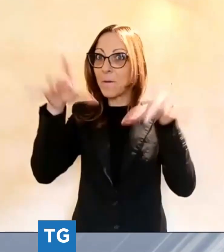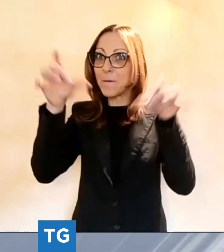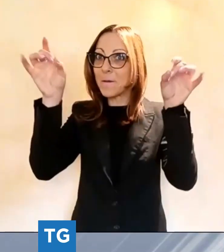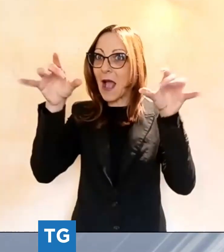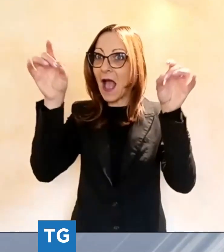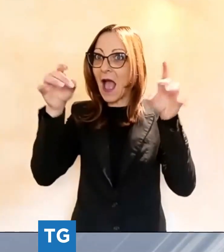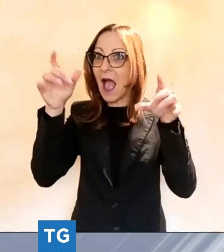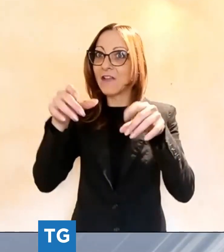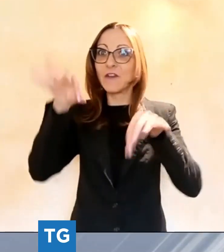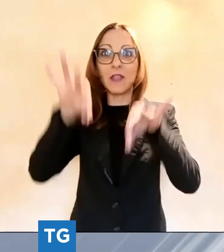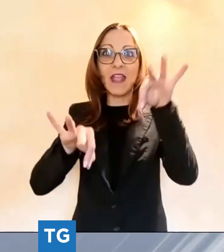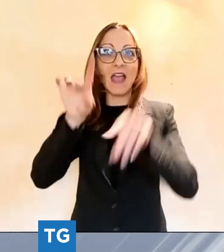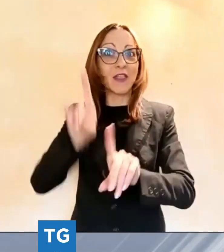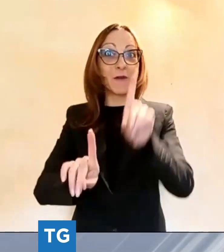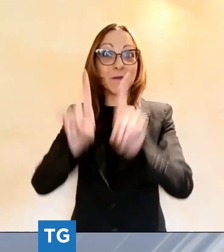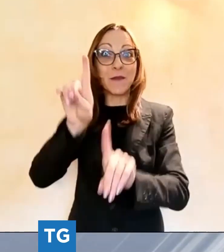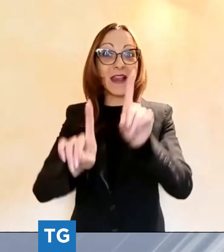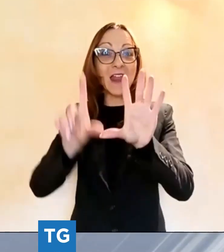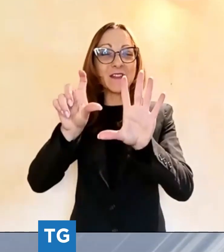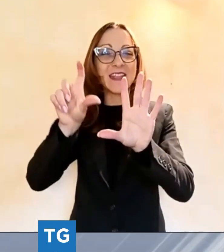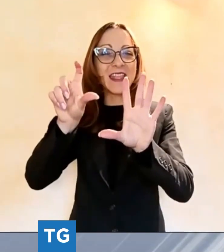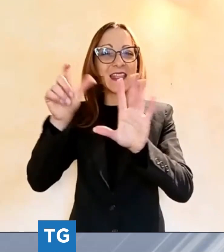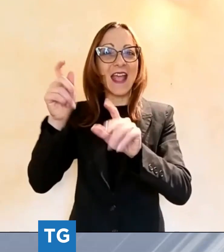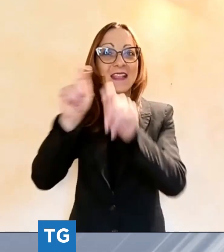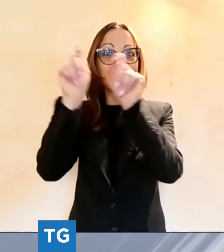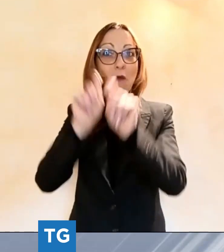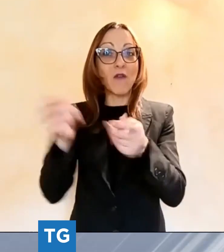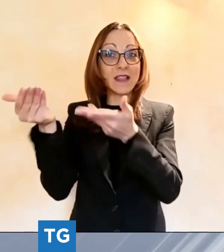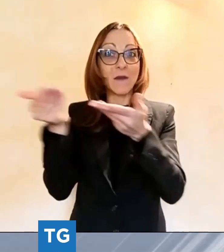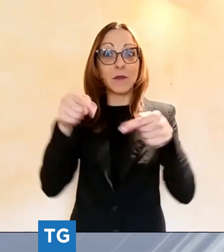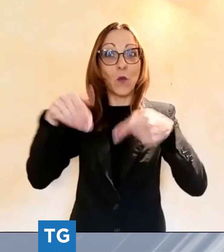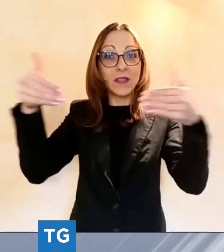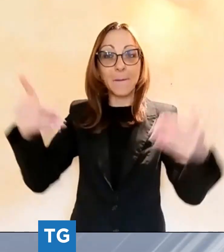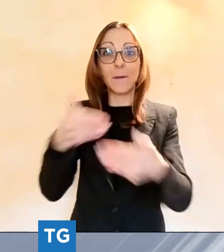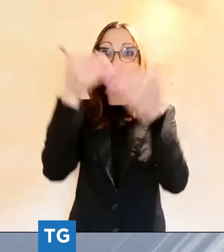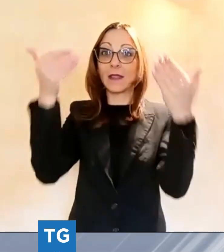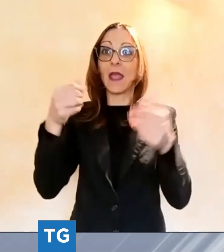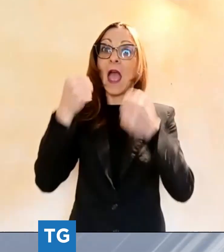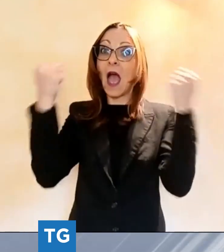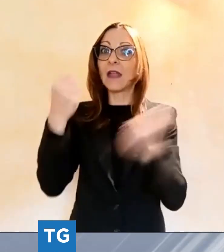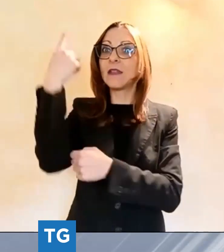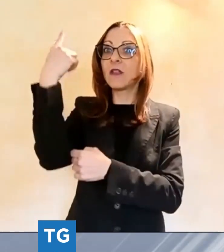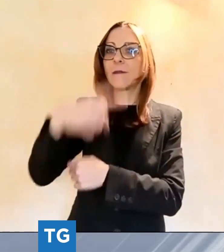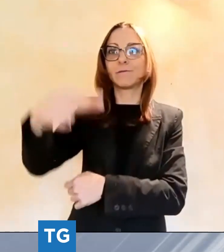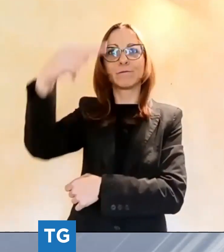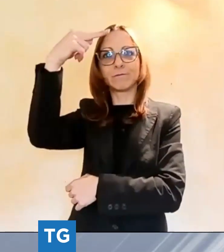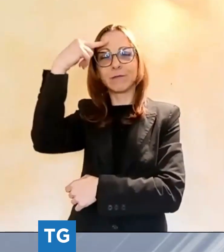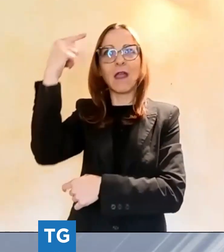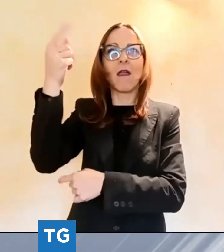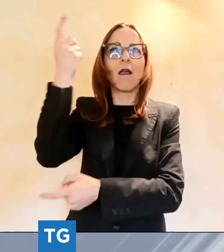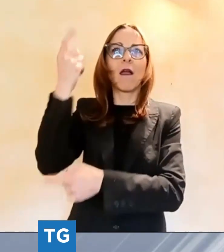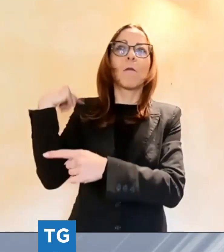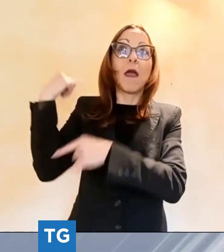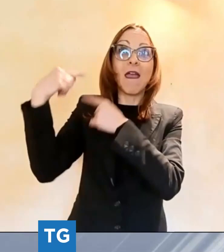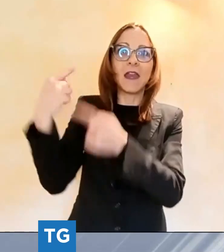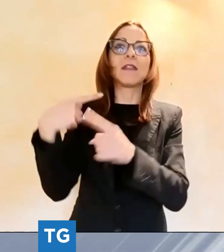Festival Pucciniano è stato presentato stamani. Questo evento, che celebra l'eredità e il genio di Giacomo Puccini, ha promesso di